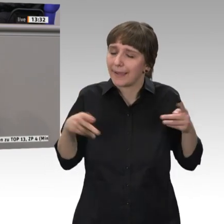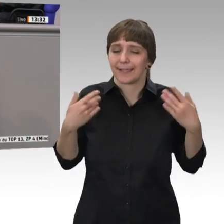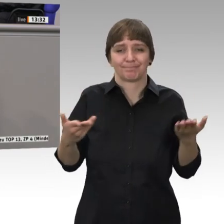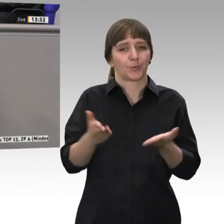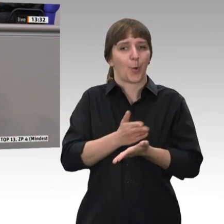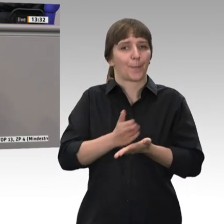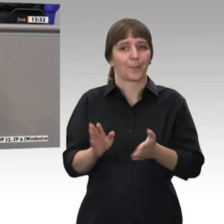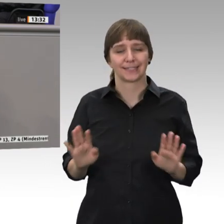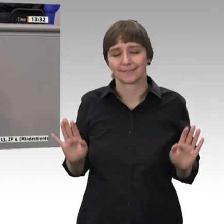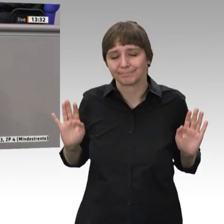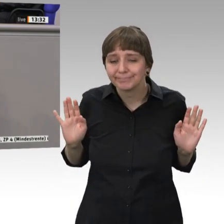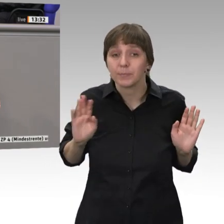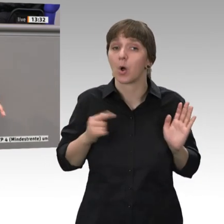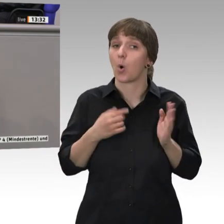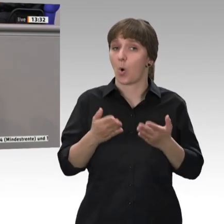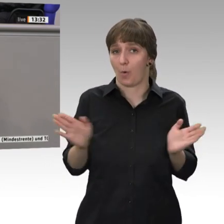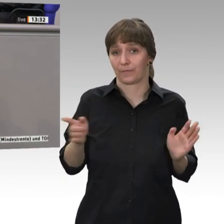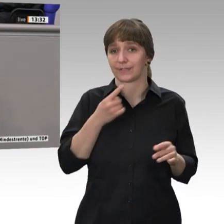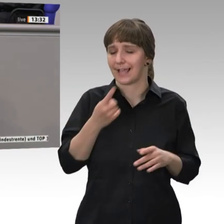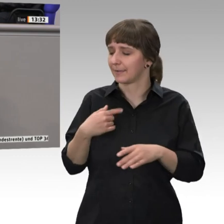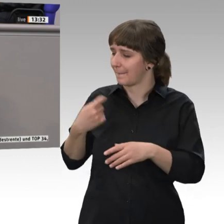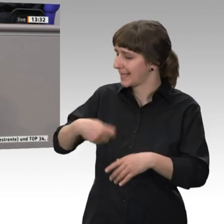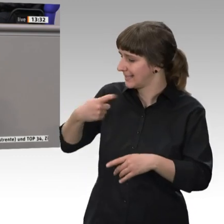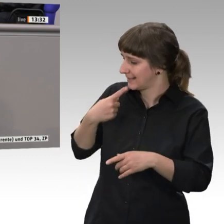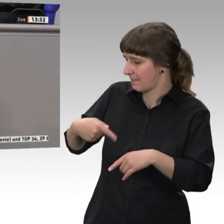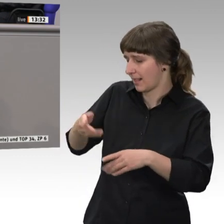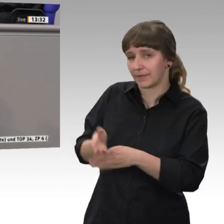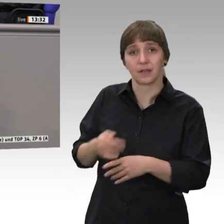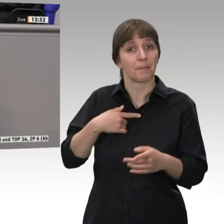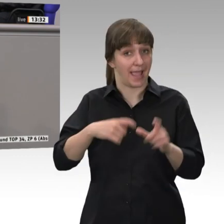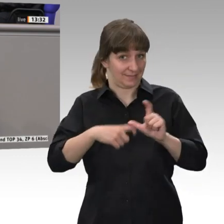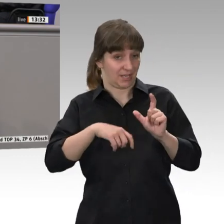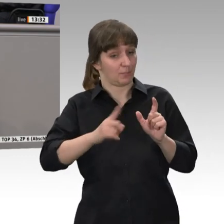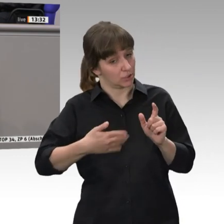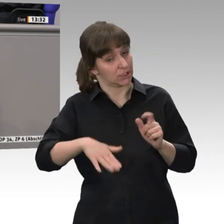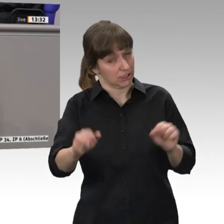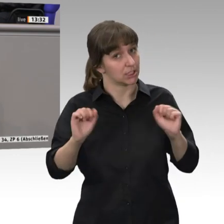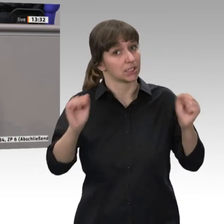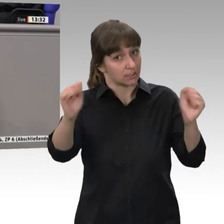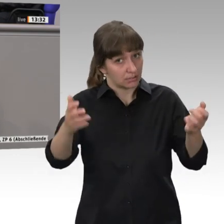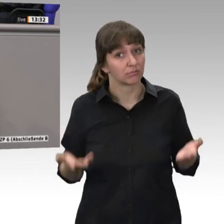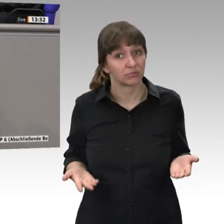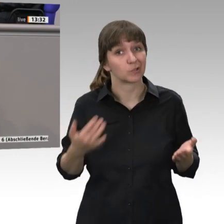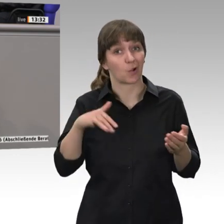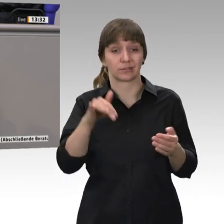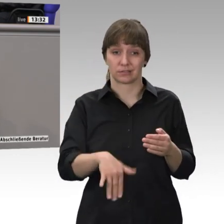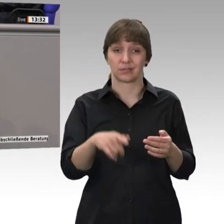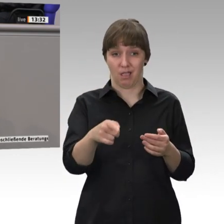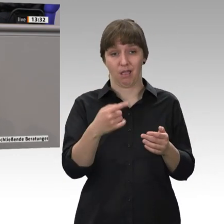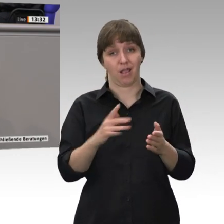sage auch ganz offen, da muss dann die SPD noch liefern, denn es sind hier noch Planken gesetzt, nämlich es muss